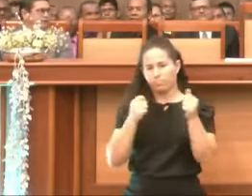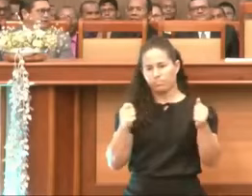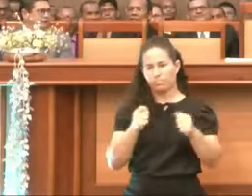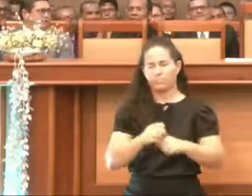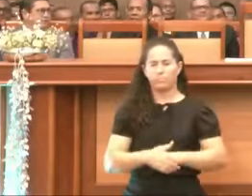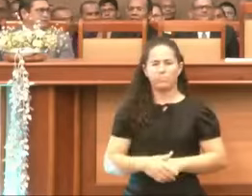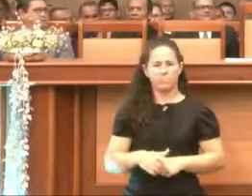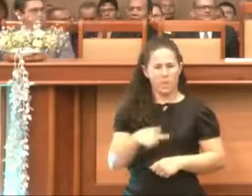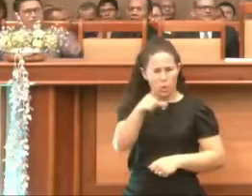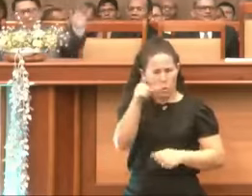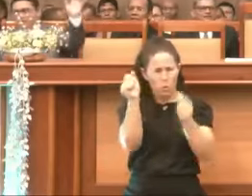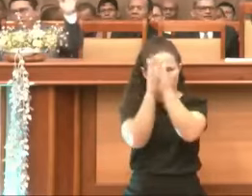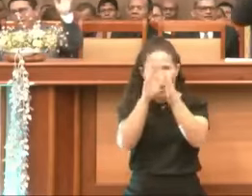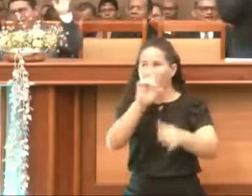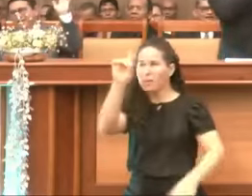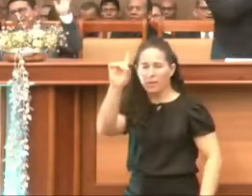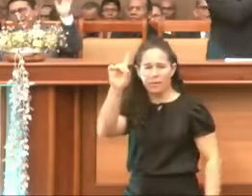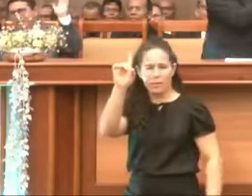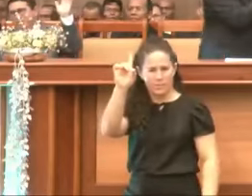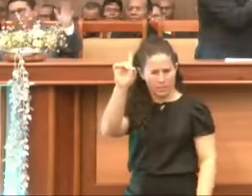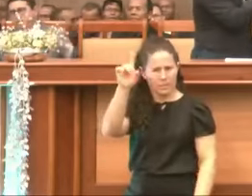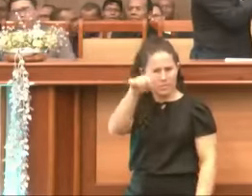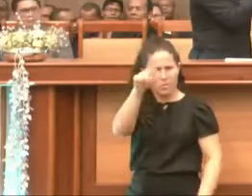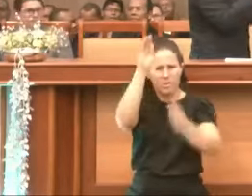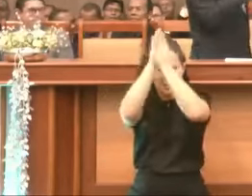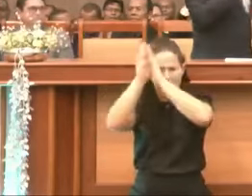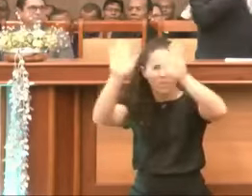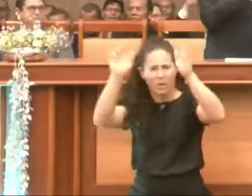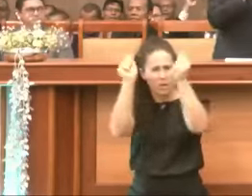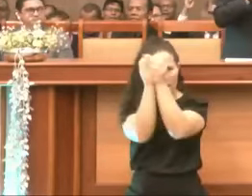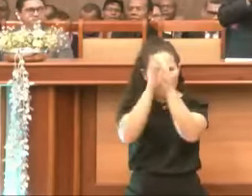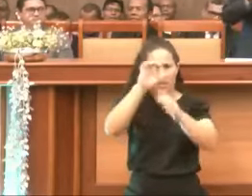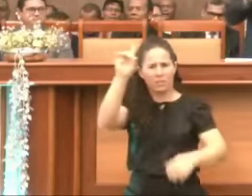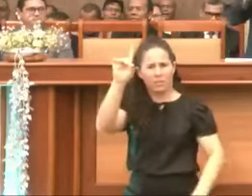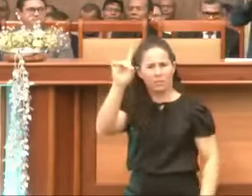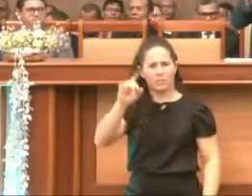Quem glorifica? Só quem adora a ele. Só quem glorifica.